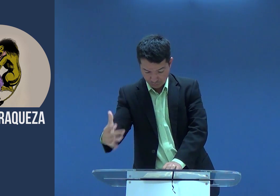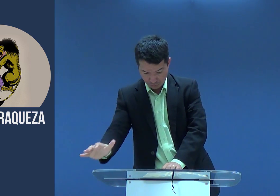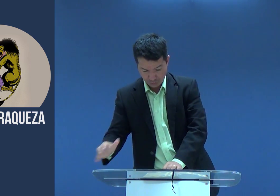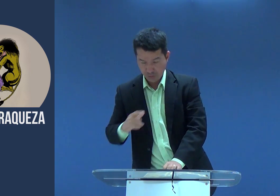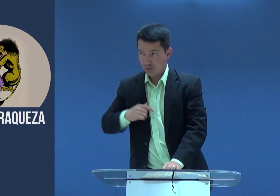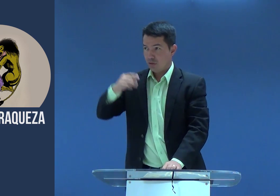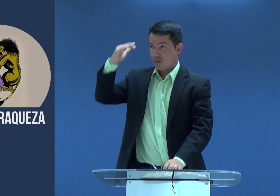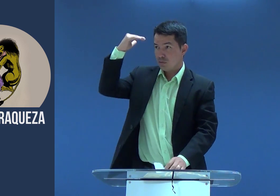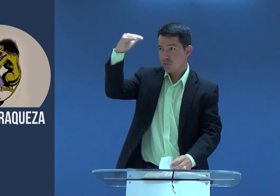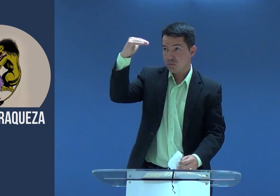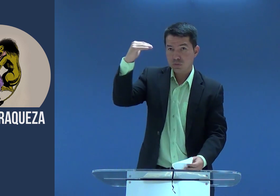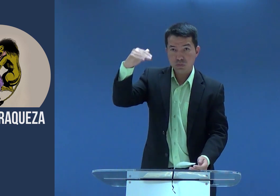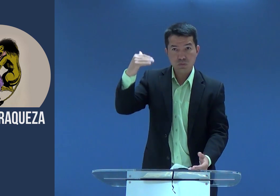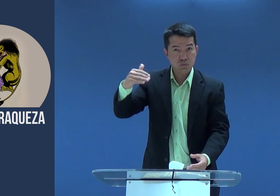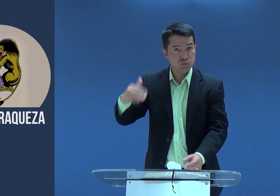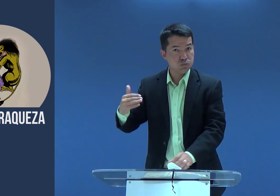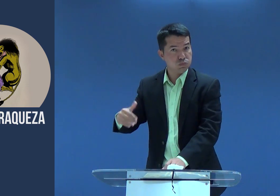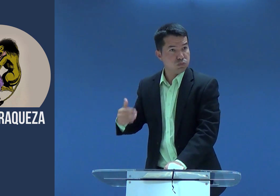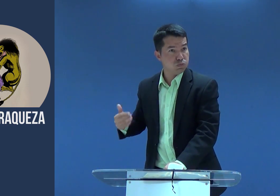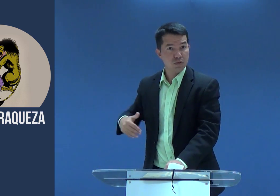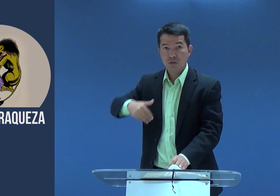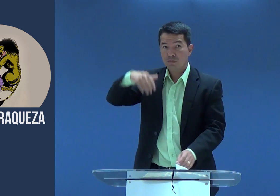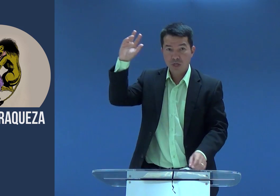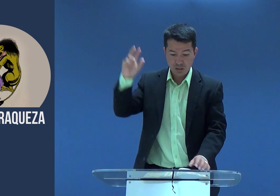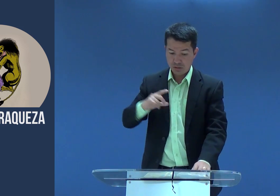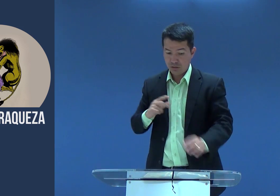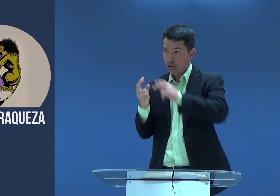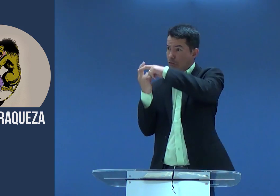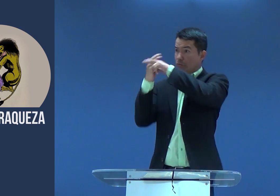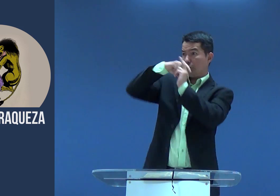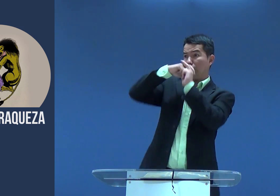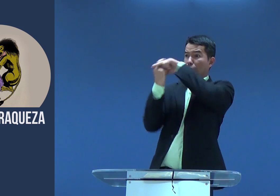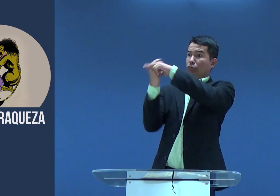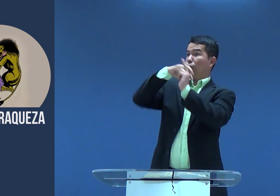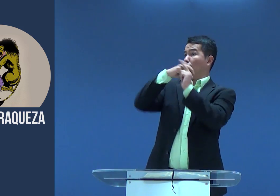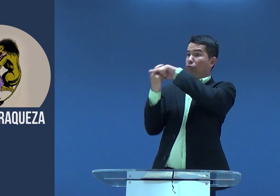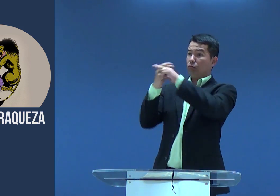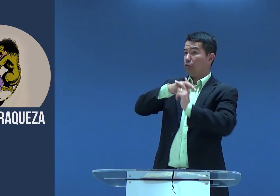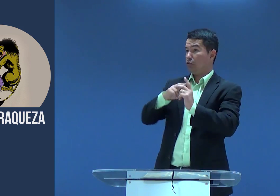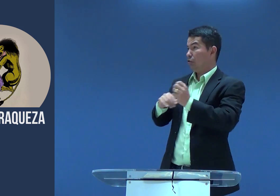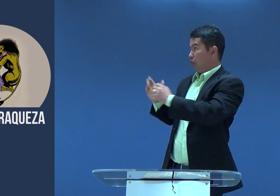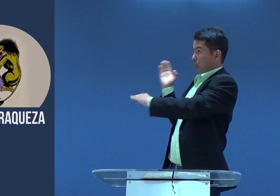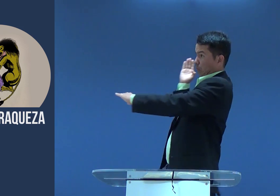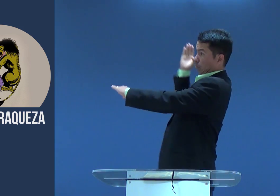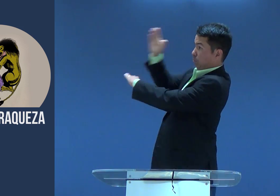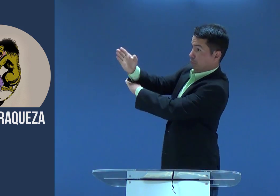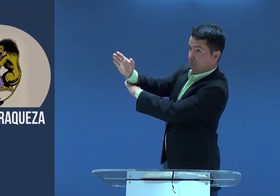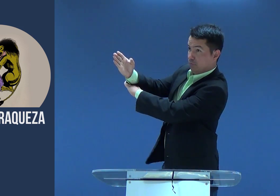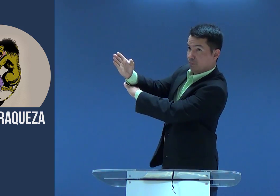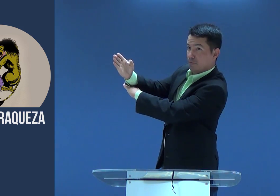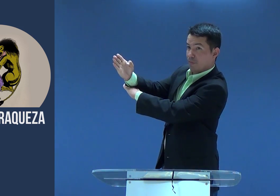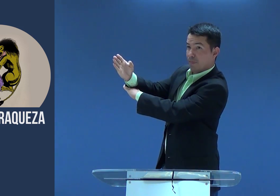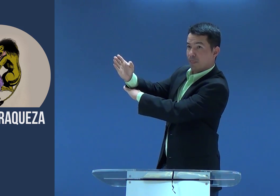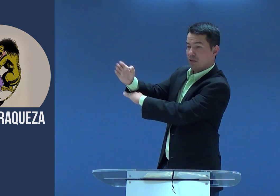no versículo 5 em diante. Você vê isso? Ele lutou como um leão, e venceu o leão.